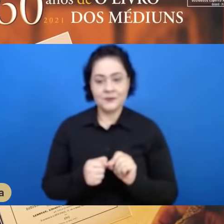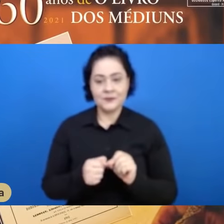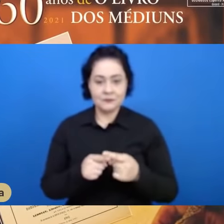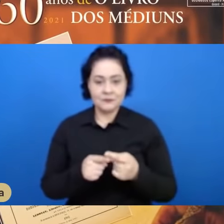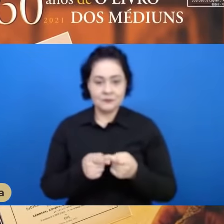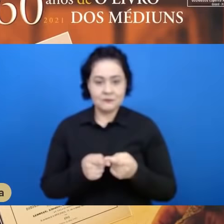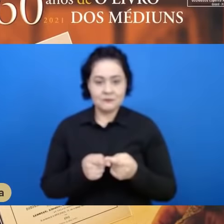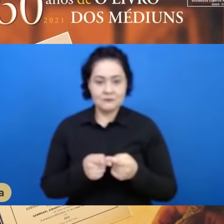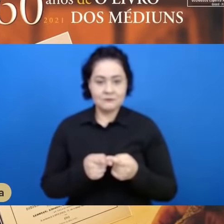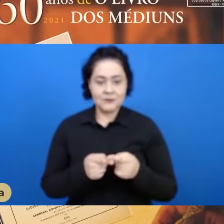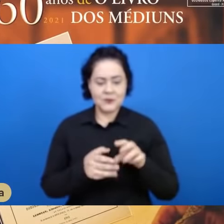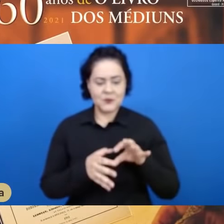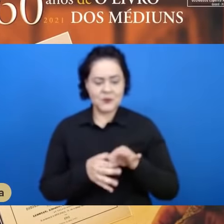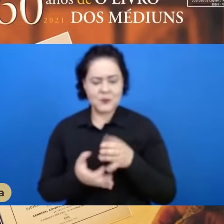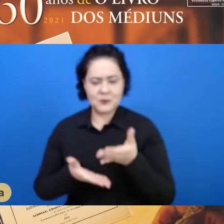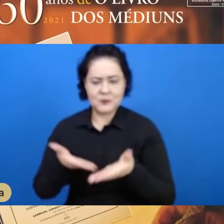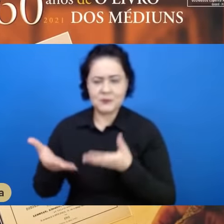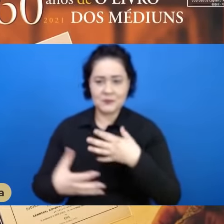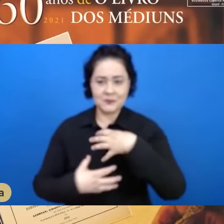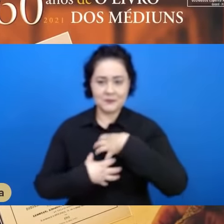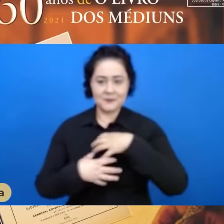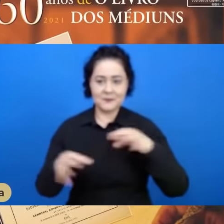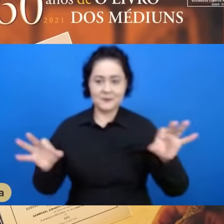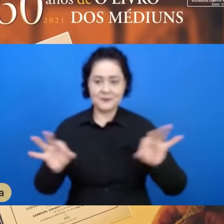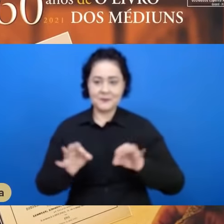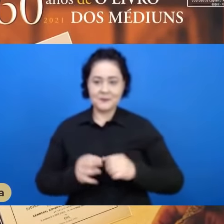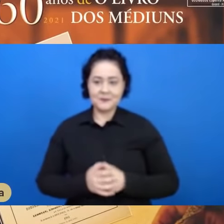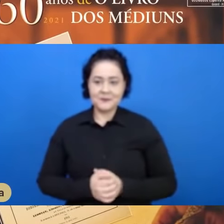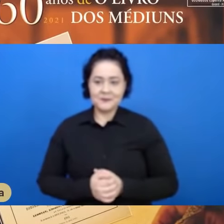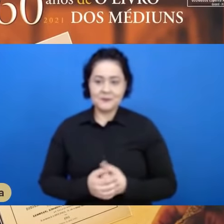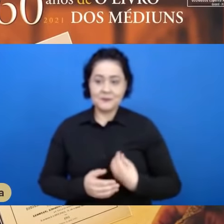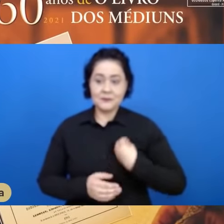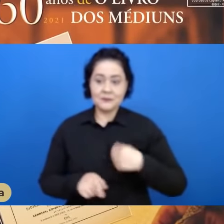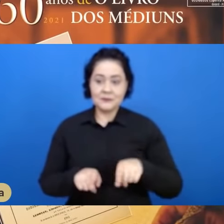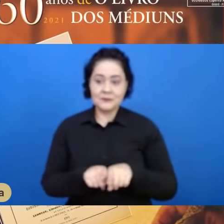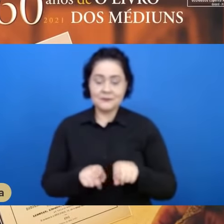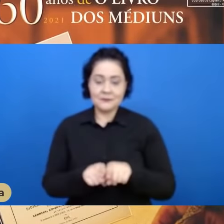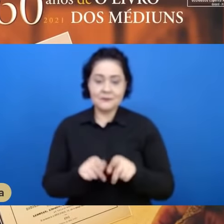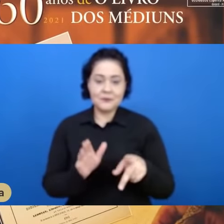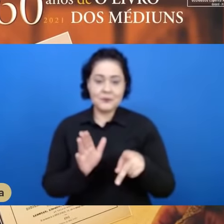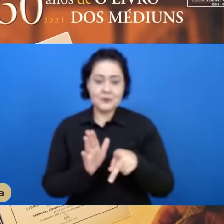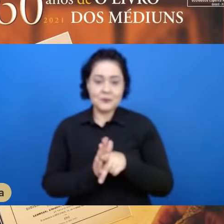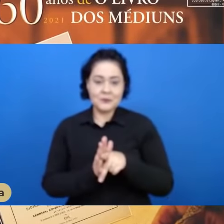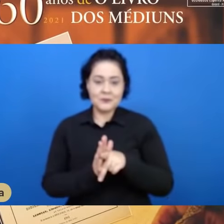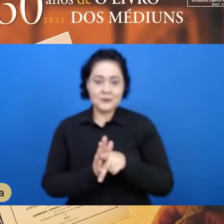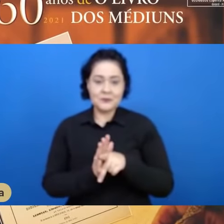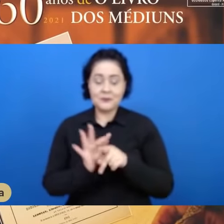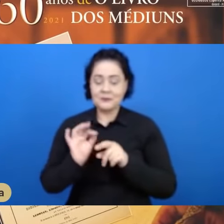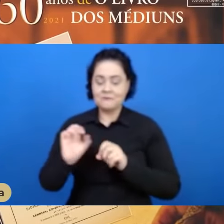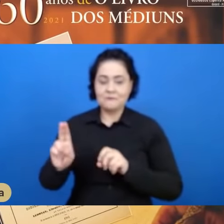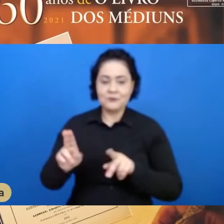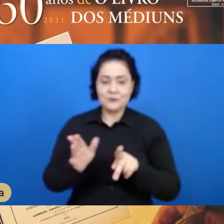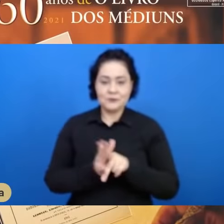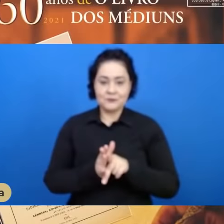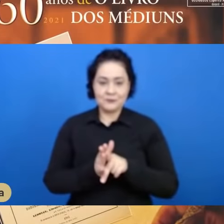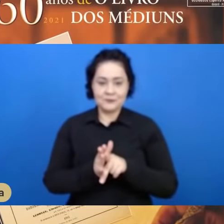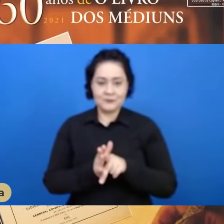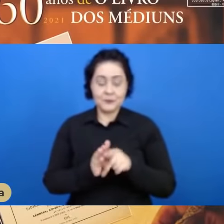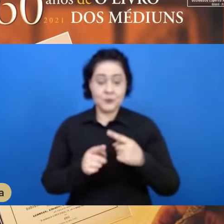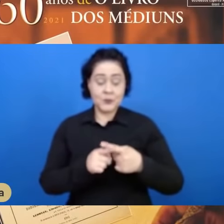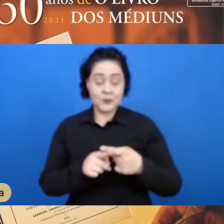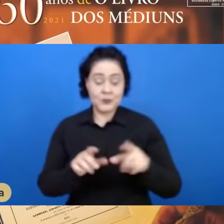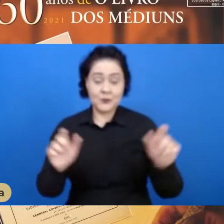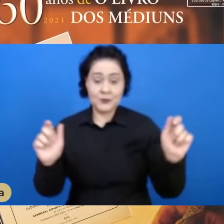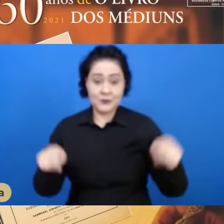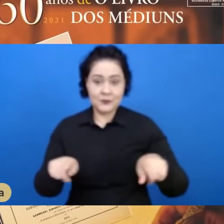envenenar por nenhum desses cálices, seja o da flagelação, o féu da perseguição, nem